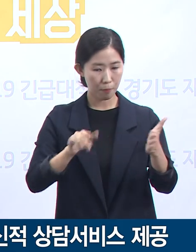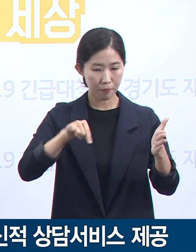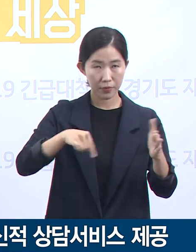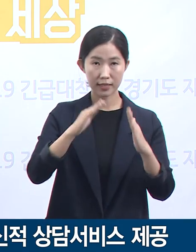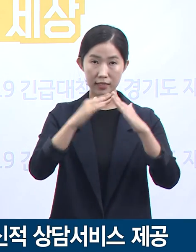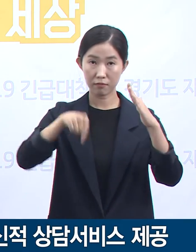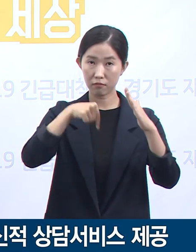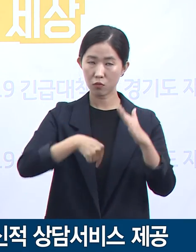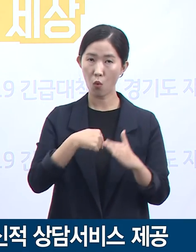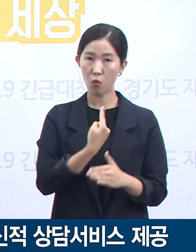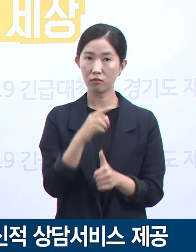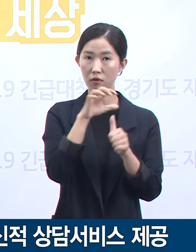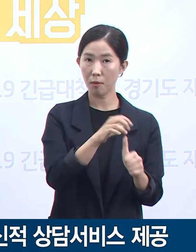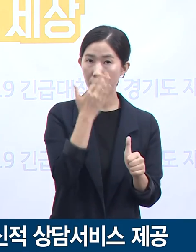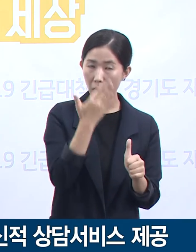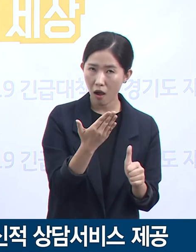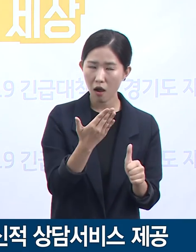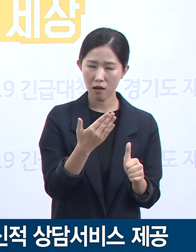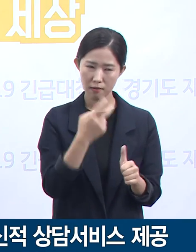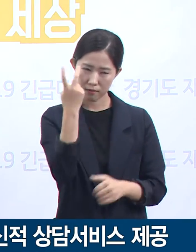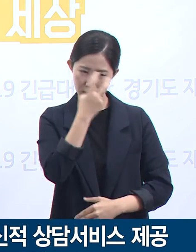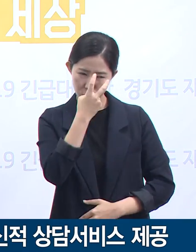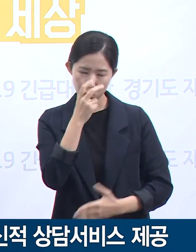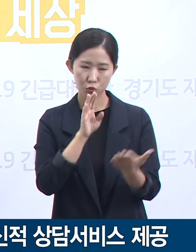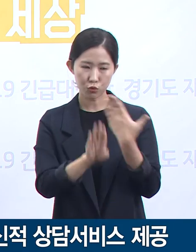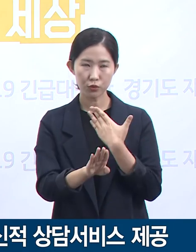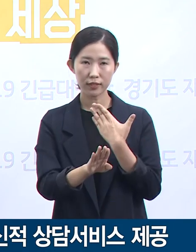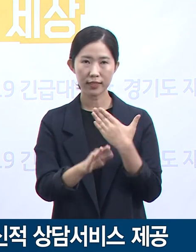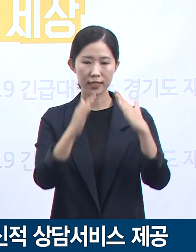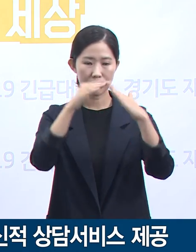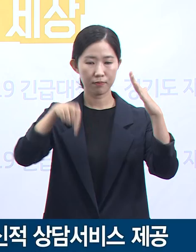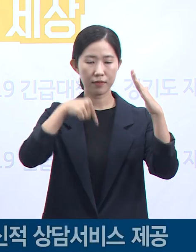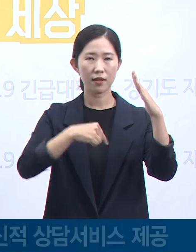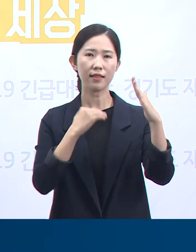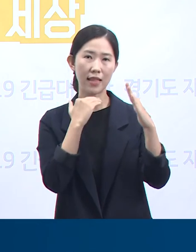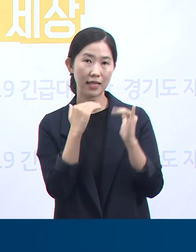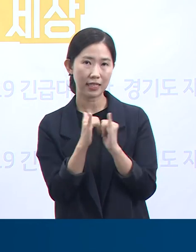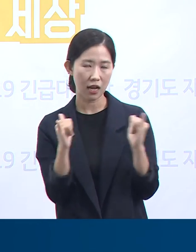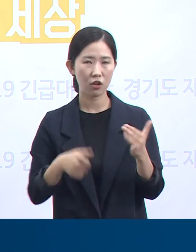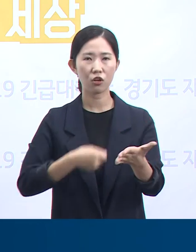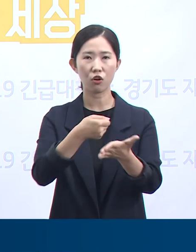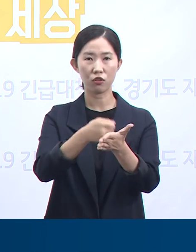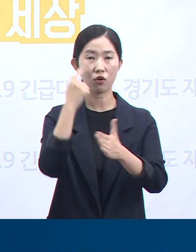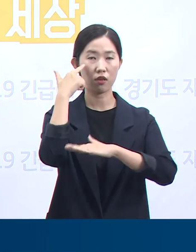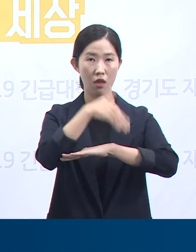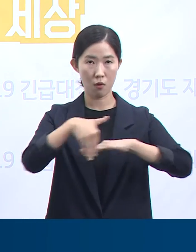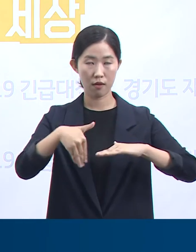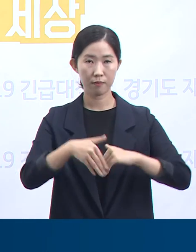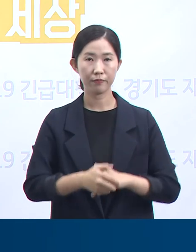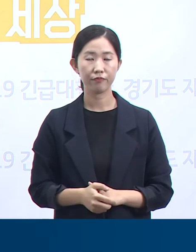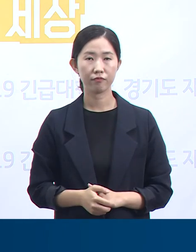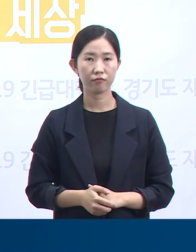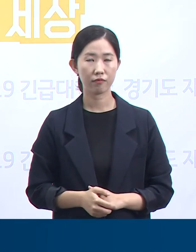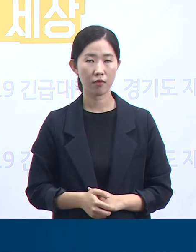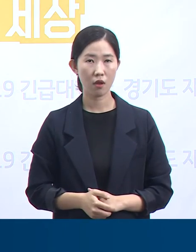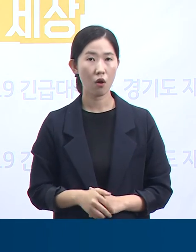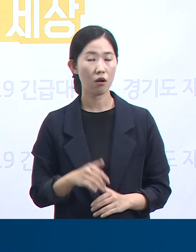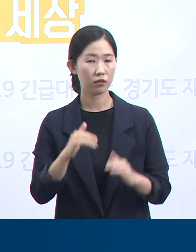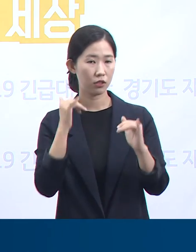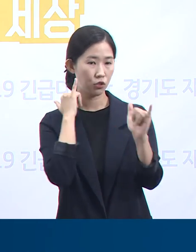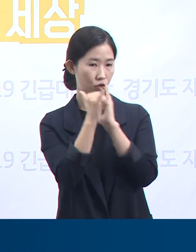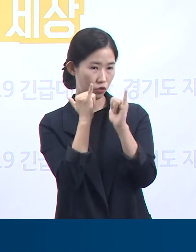종합적으로 검토하여 그 대상자를 선정합니다. 가정에서 대기 중인 확진자와의 전화 연락을 통해 전문